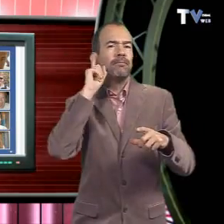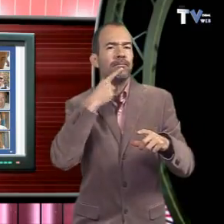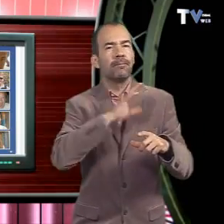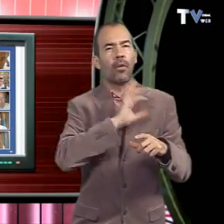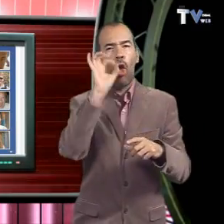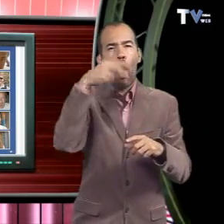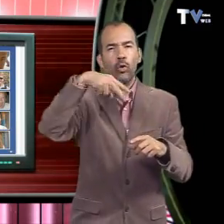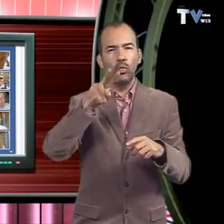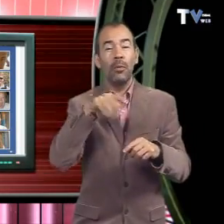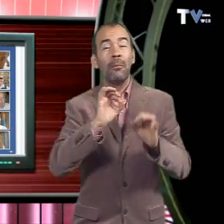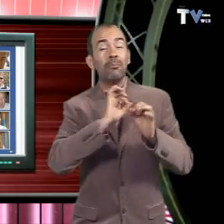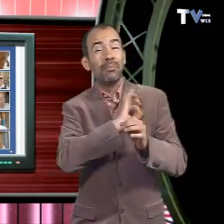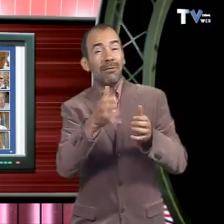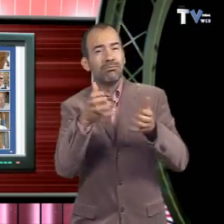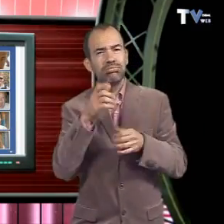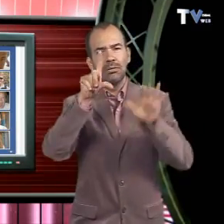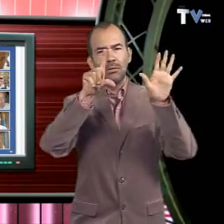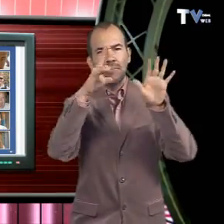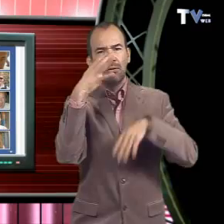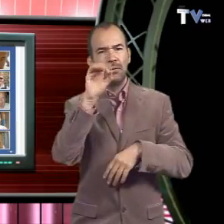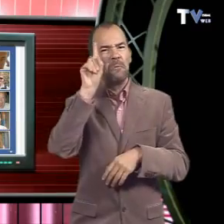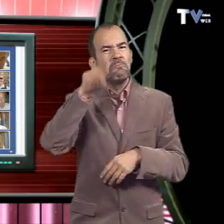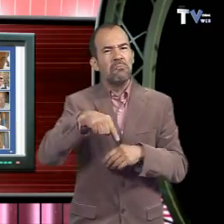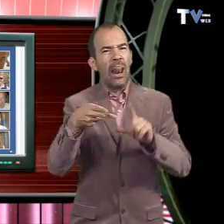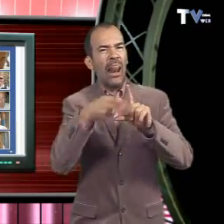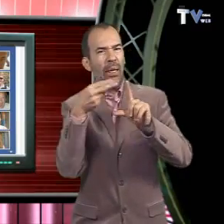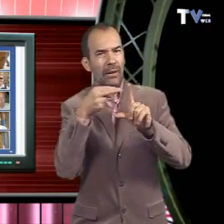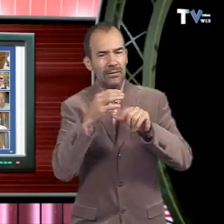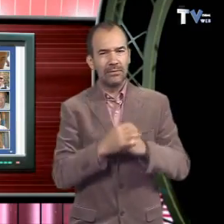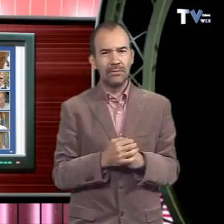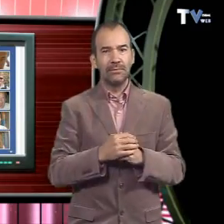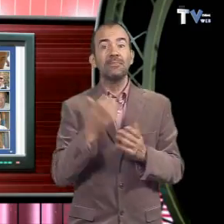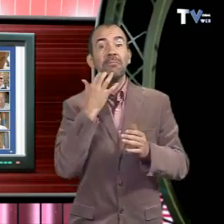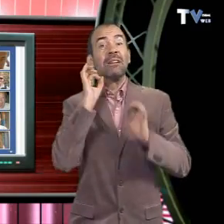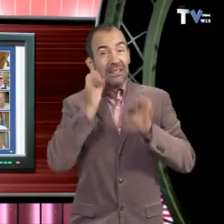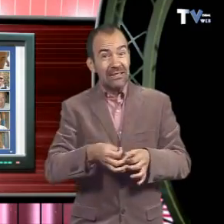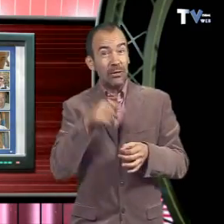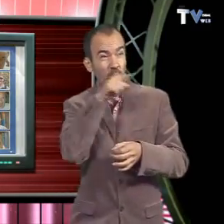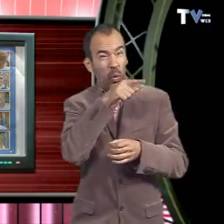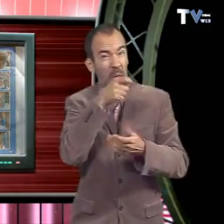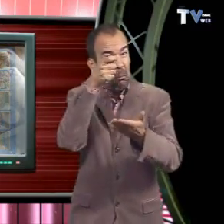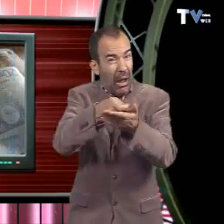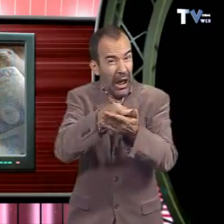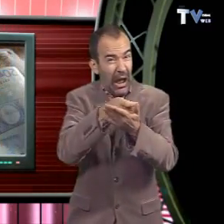aquest havia ascendit 1,2 milions de lliures, més d'un milió i mig d'euros.